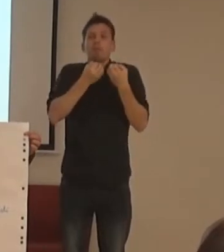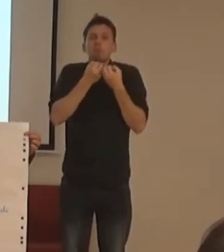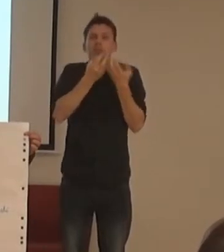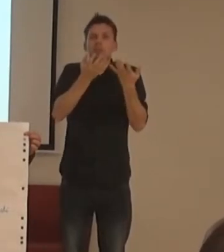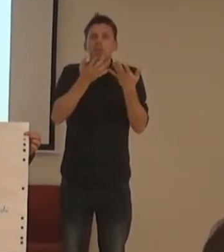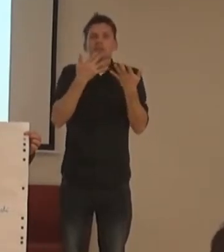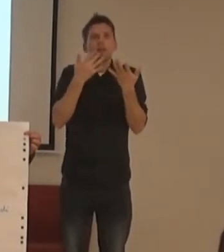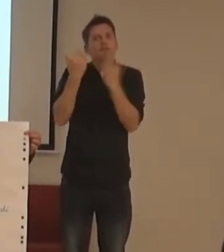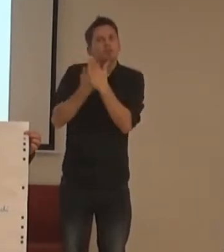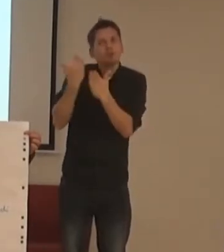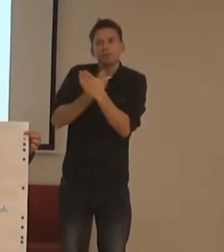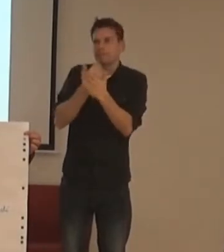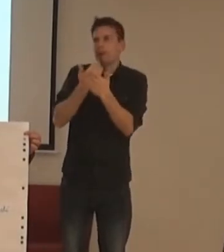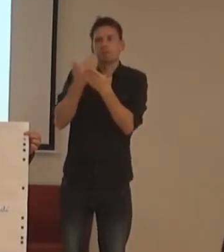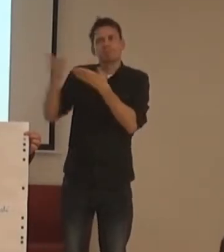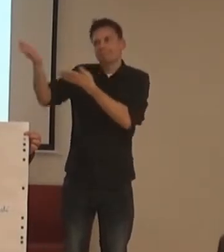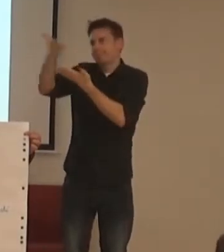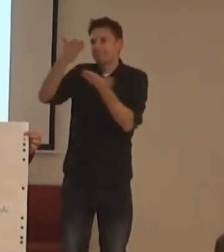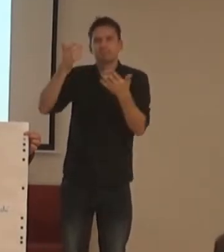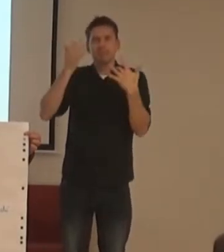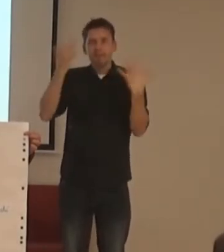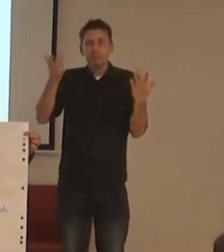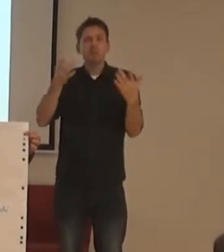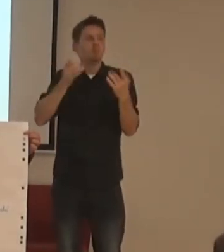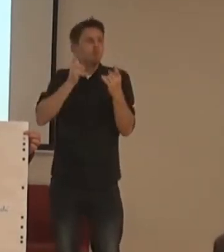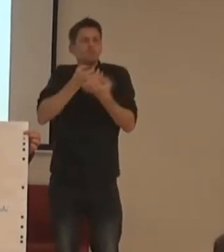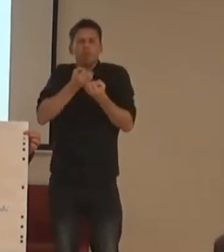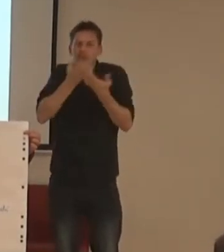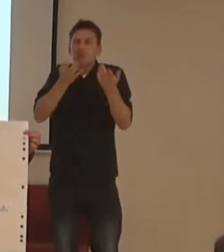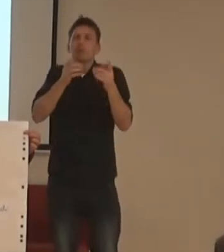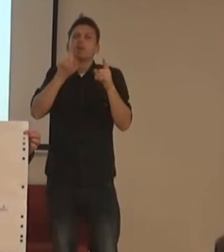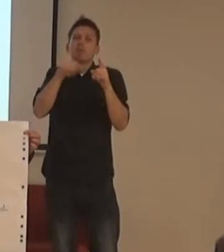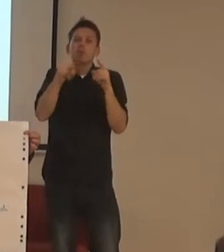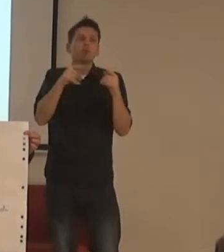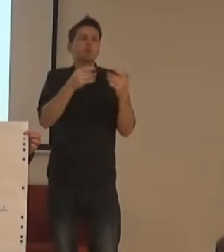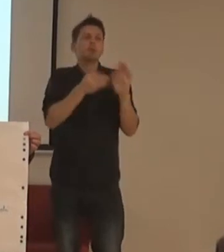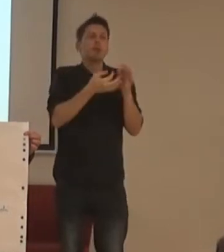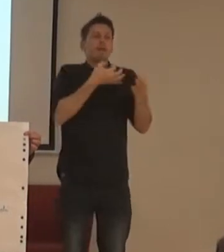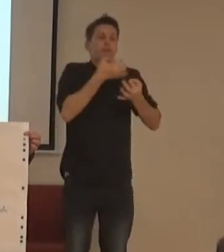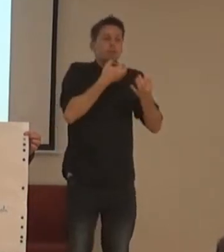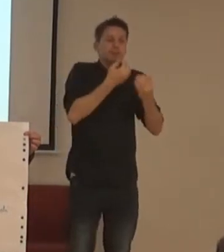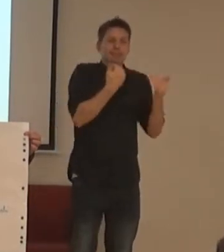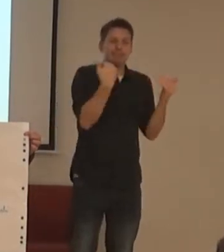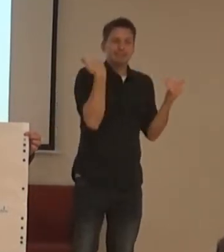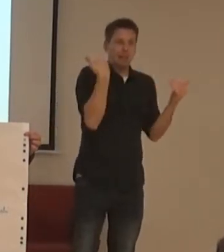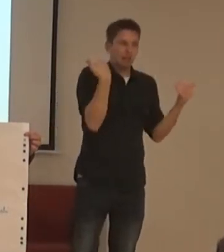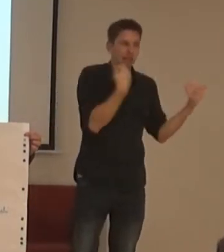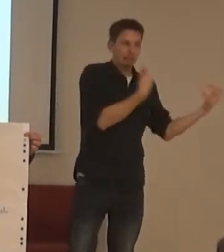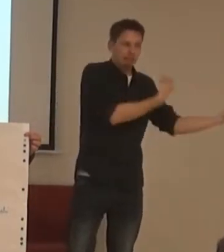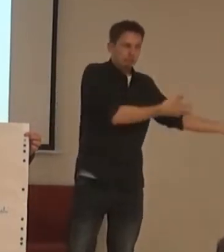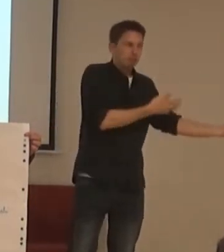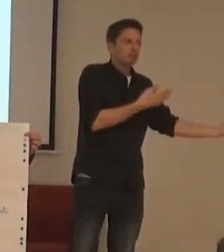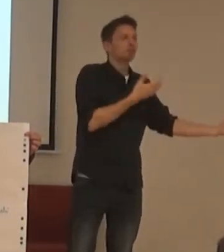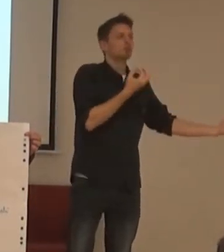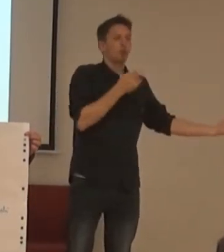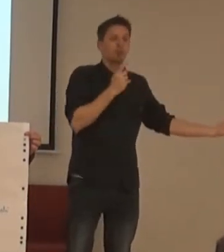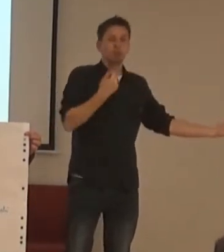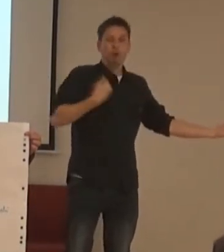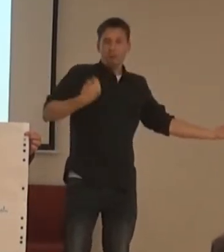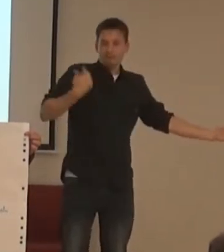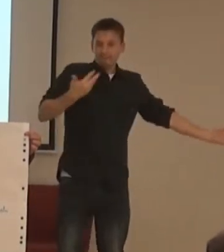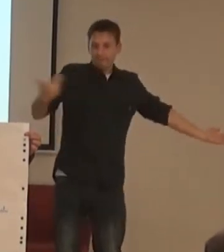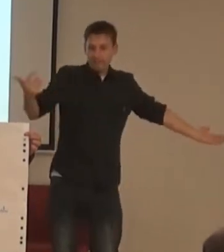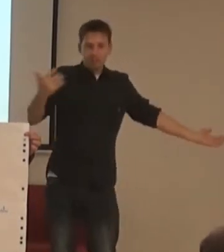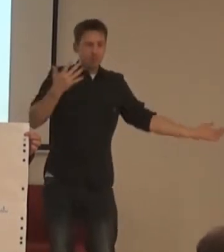nakládat. Zastarávání těch informací neaktuálnost, těch dostupných informací. A jako poslední máme